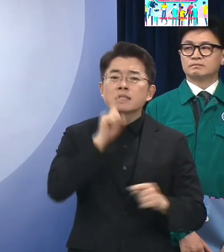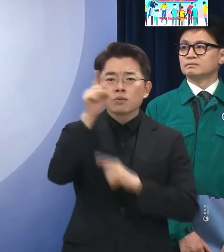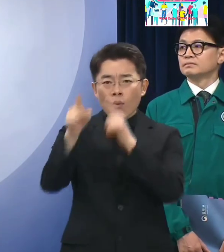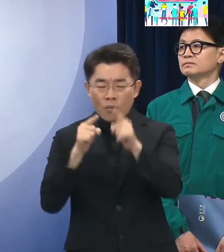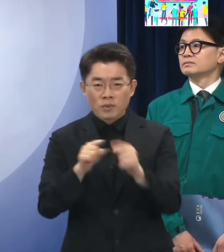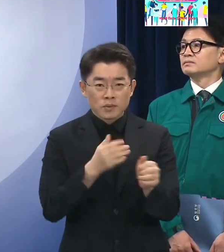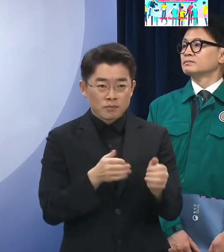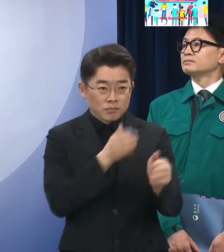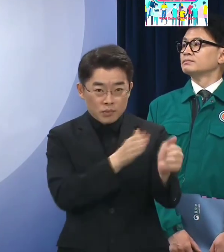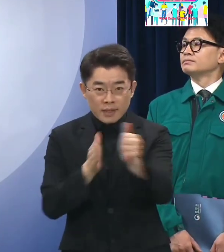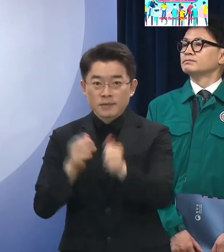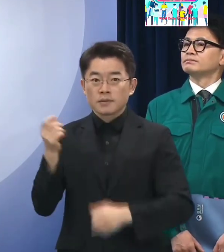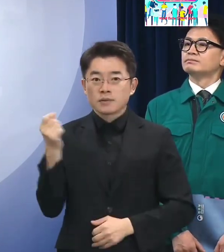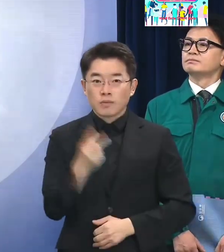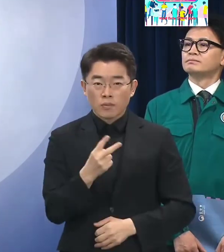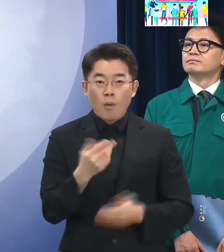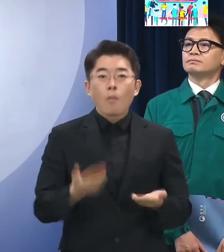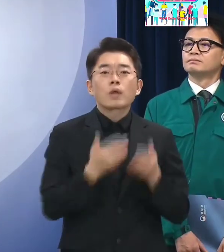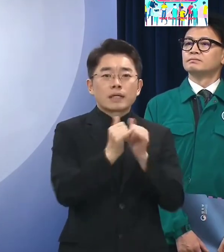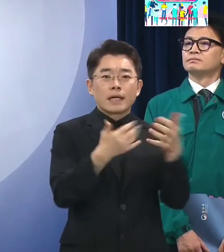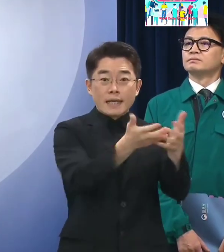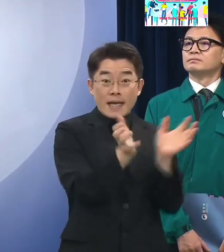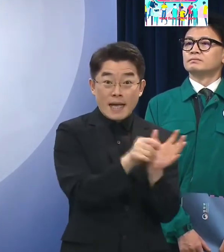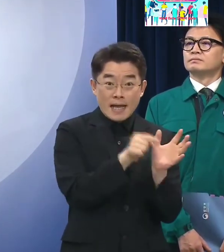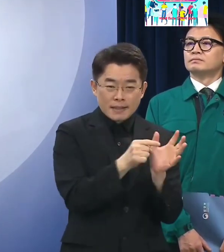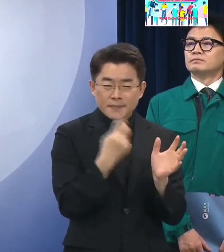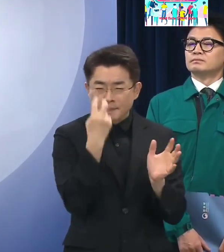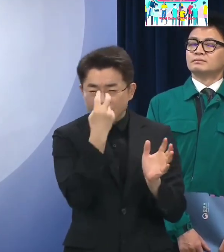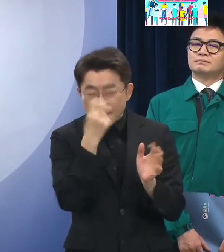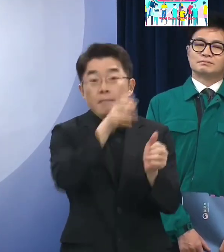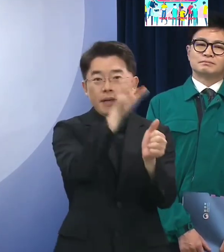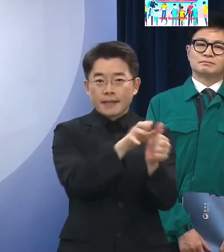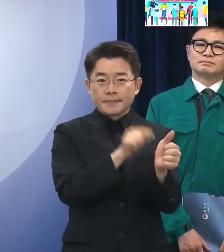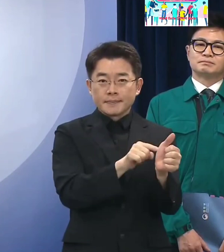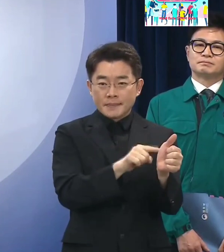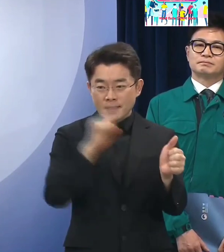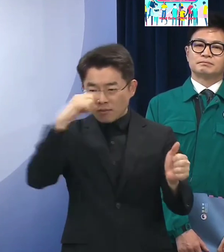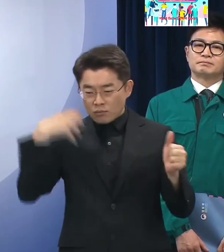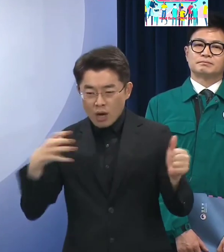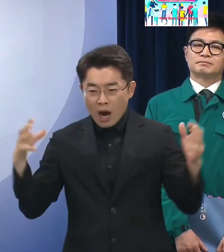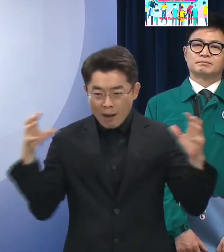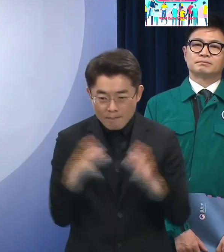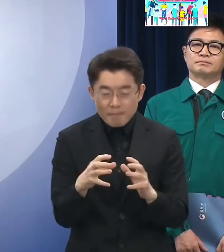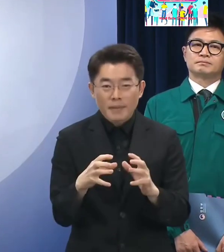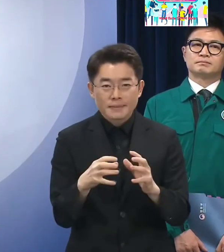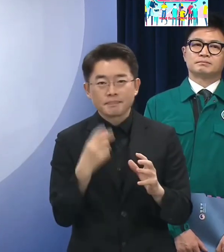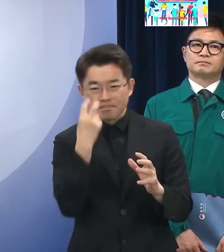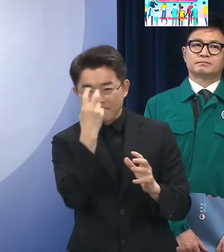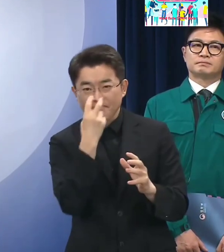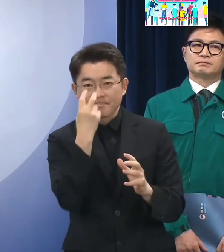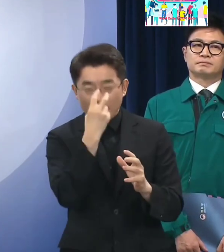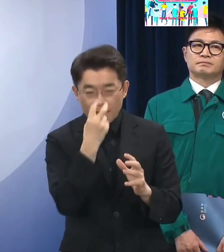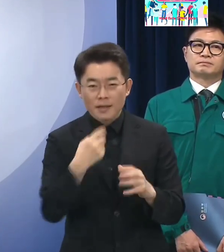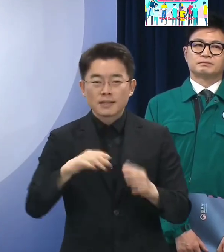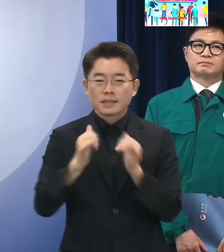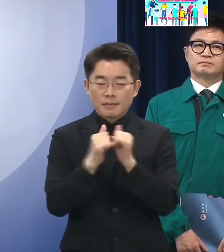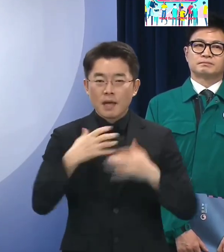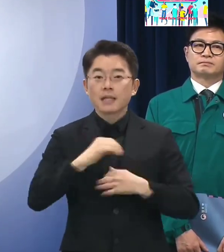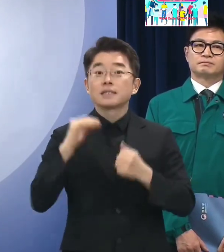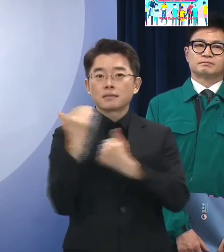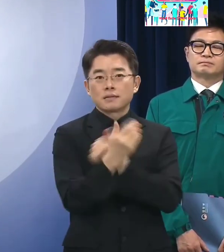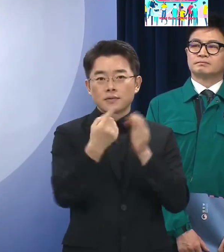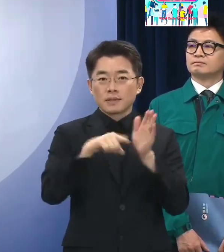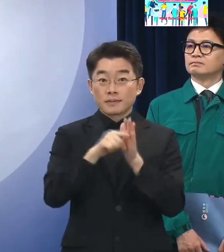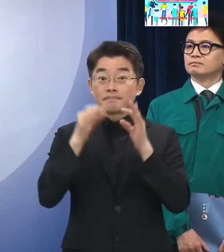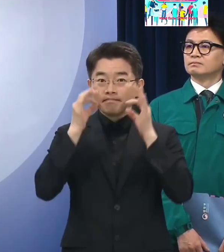민간 자율방범대의 활성화 등 적극적인 민관협업체계를 통한 안전 확보에도